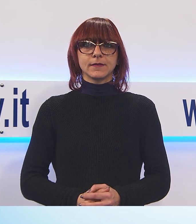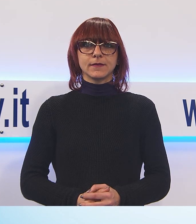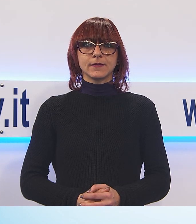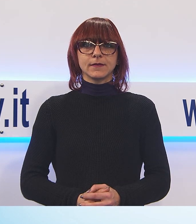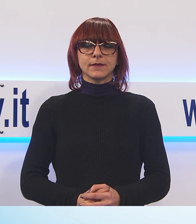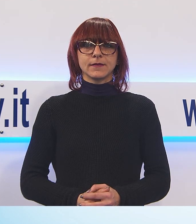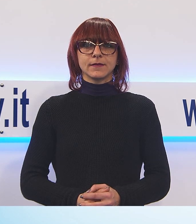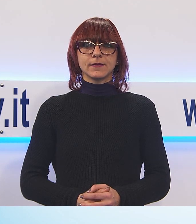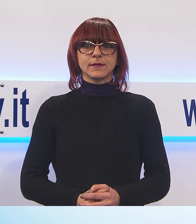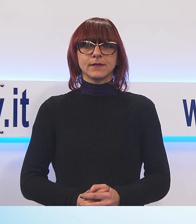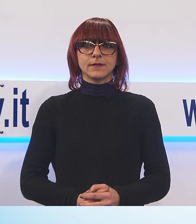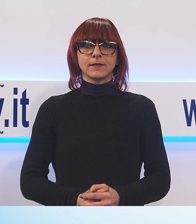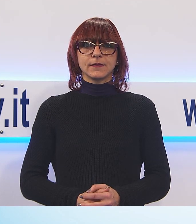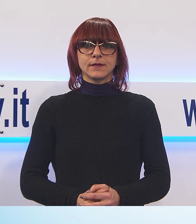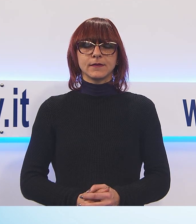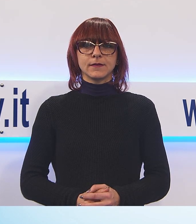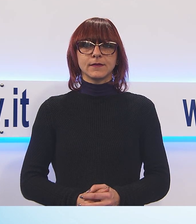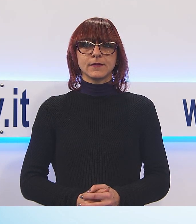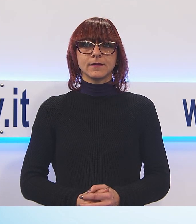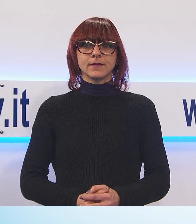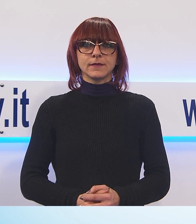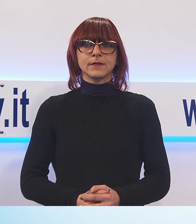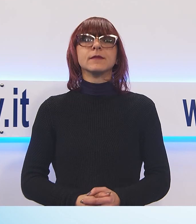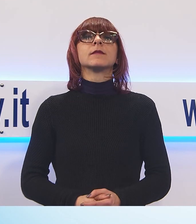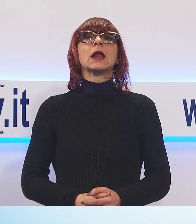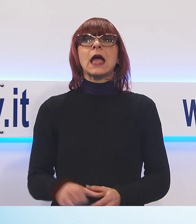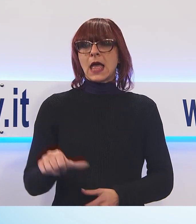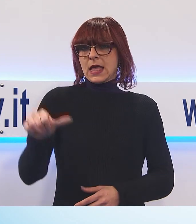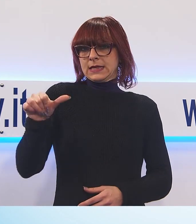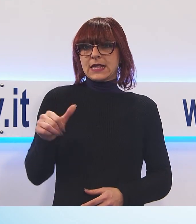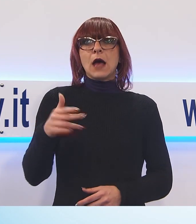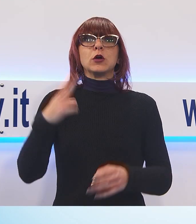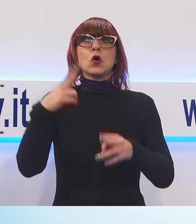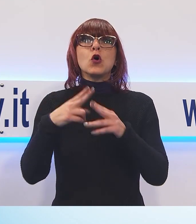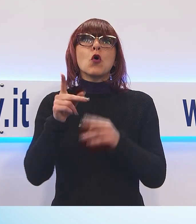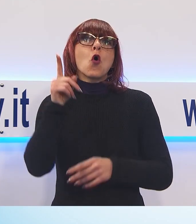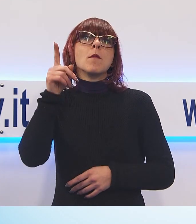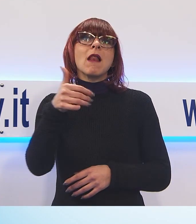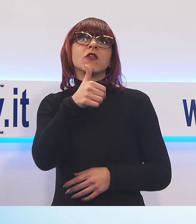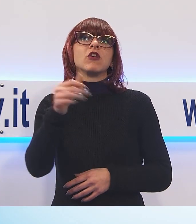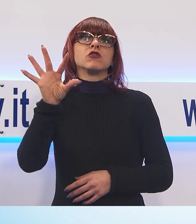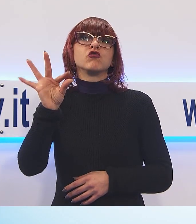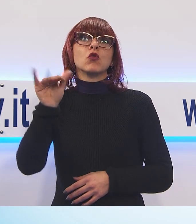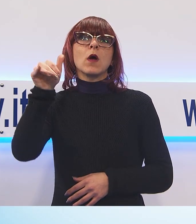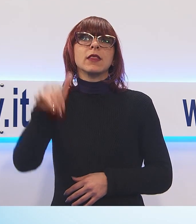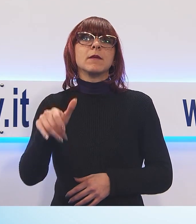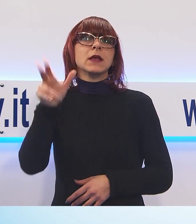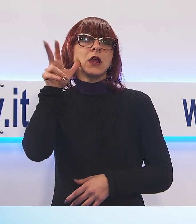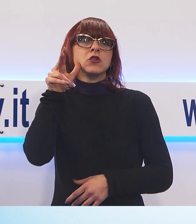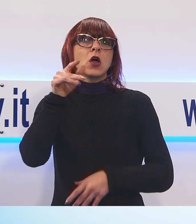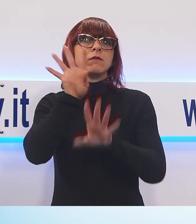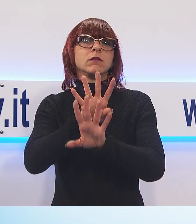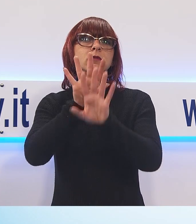Alla manifestazione delle 150.000 donne a Roma nello scorso sabato Laura Boldrini già Presidente della Camera ha